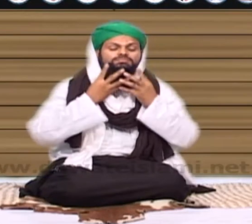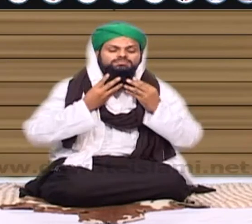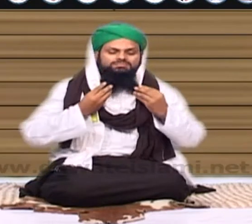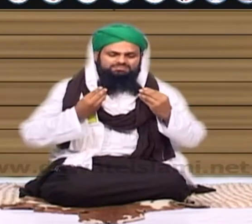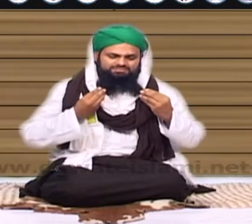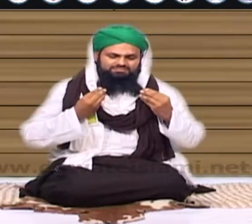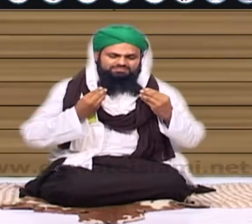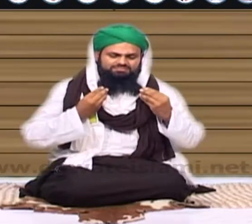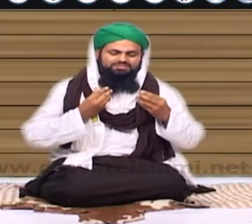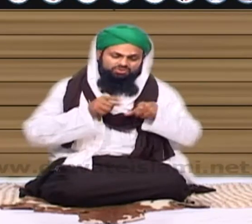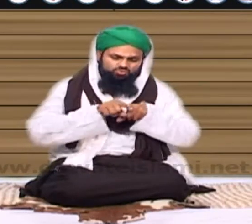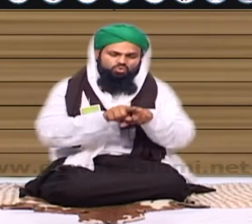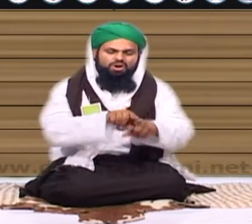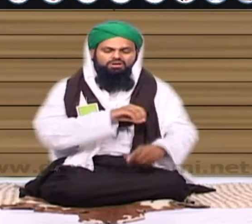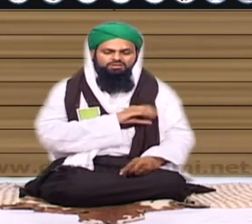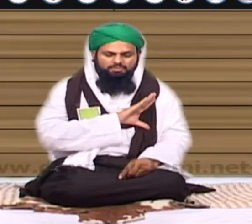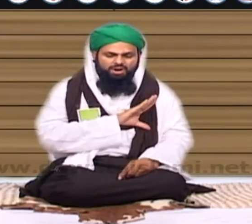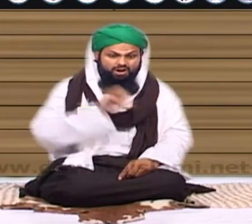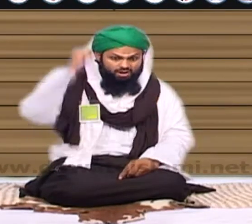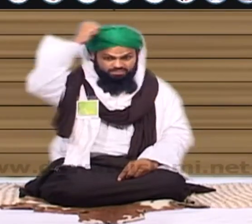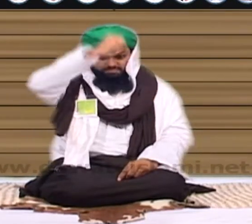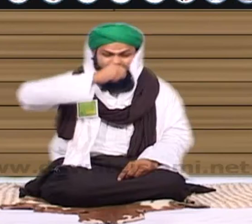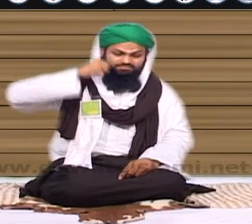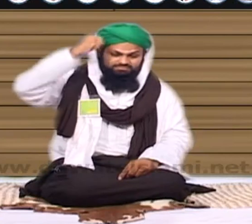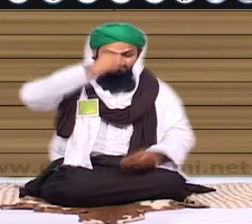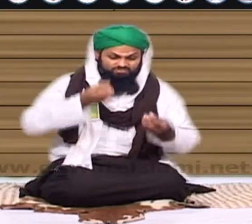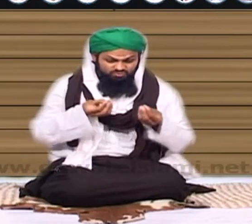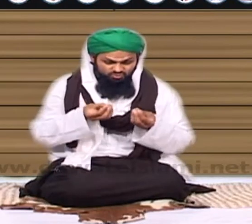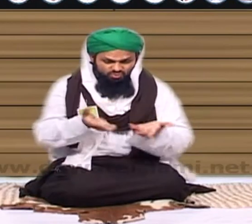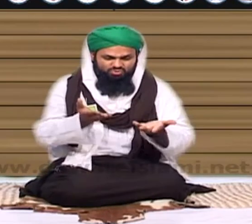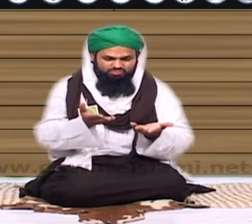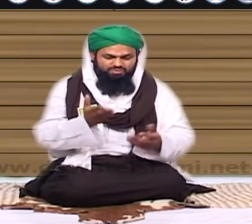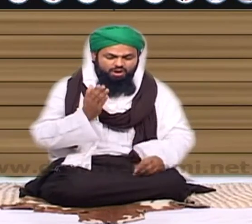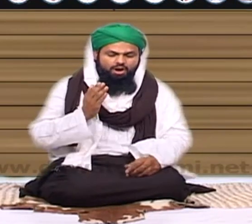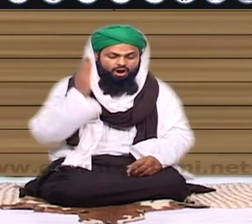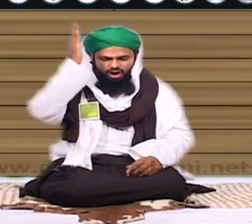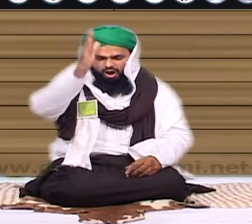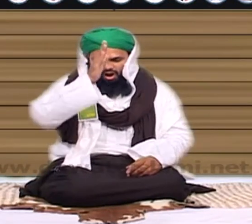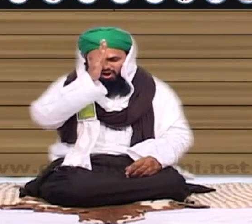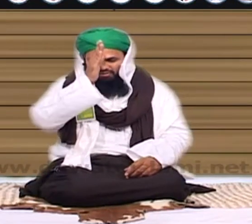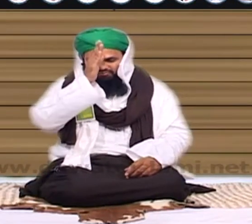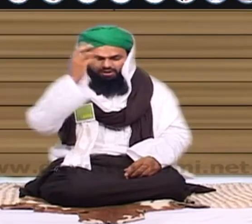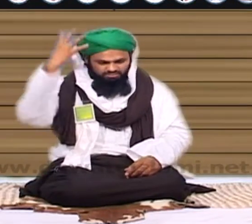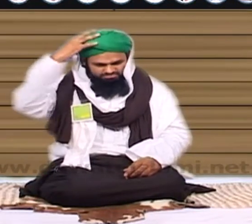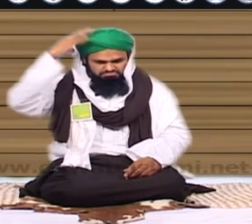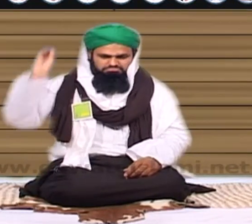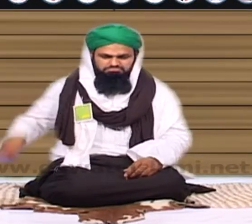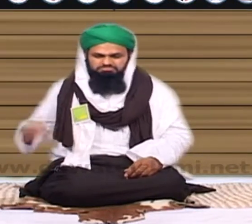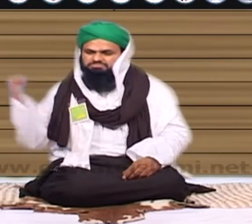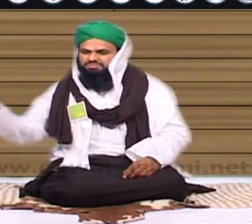وسلم پیاری سنت چہرے پر آراستہ کر دی امامہ ہم سر پہ سجا لے کافروں ہم نے ننگے سر گھومنے کے بجائے